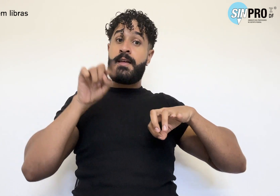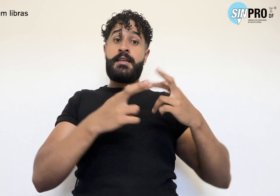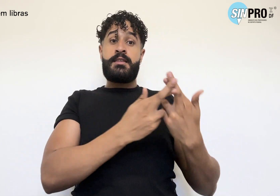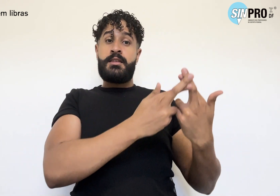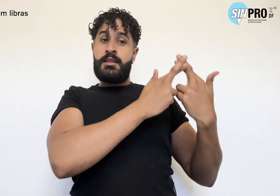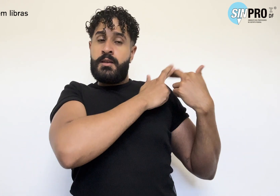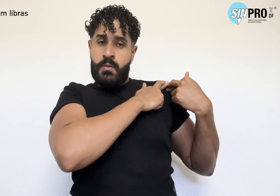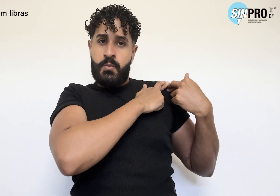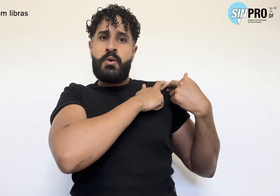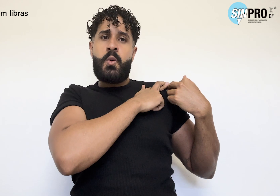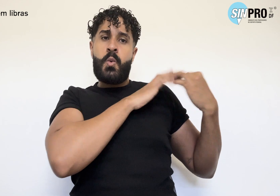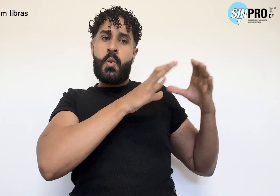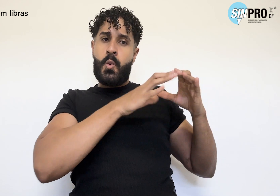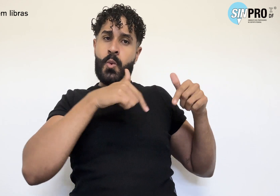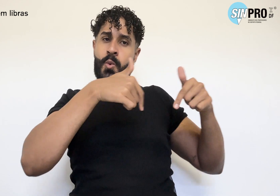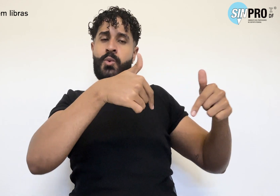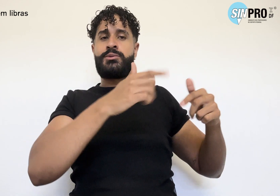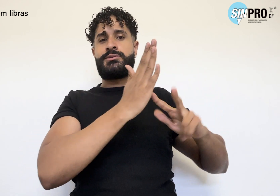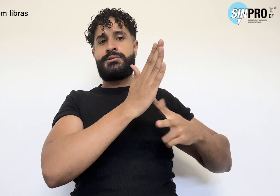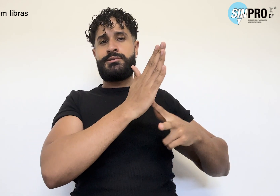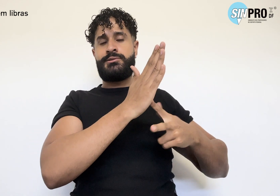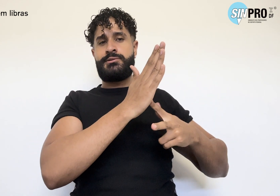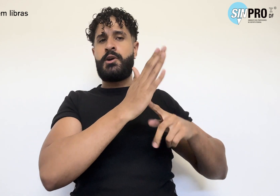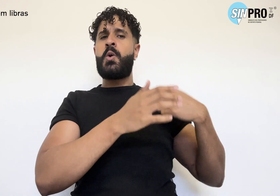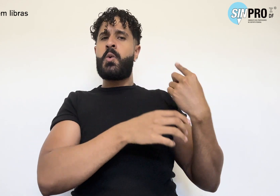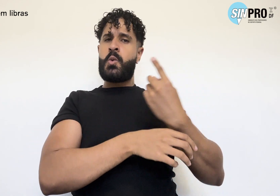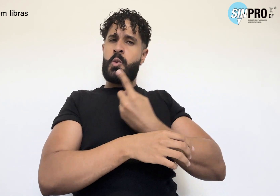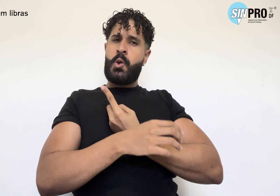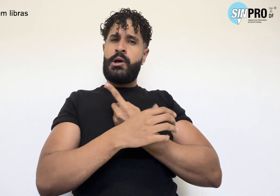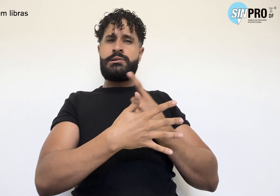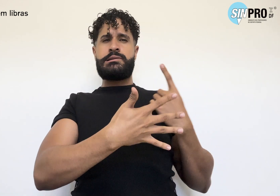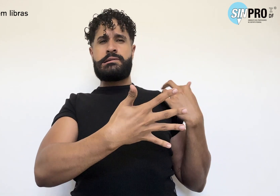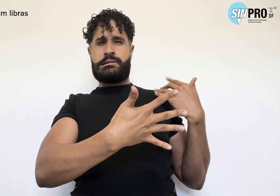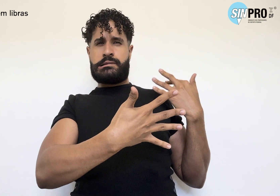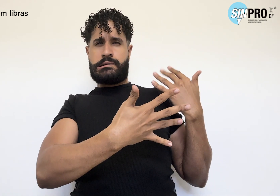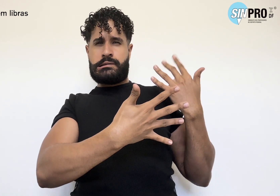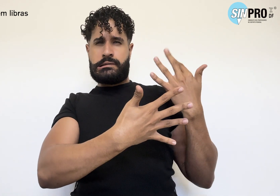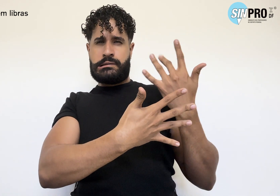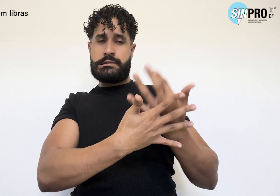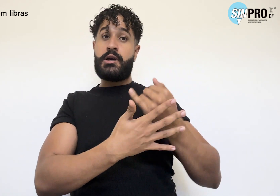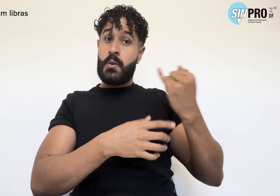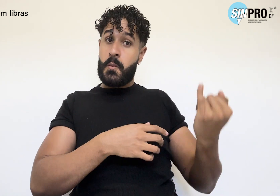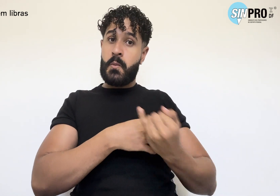movimento sindical. Percorremos um longo caminho com importantes avanços,